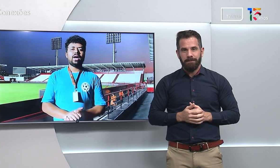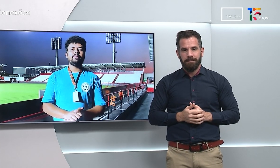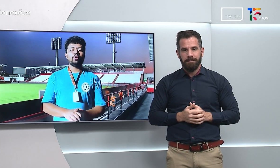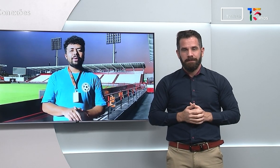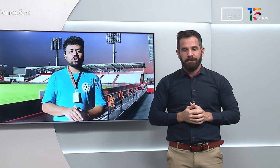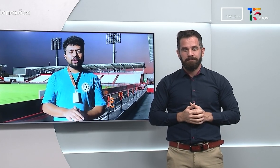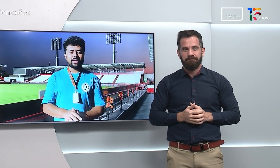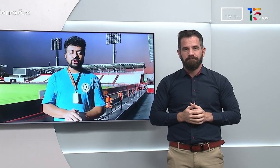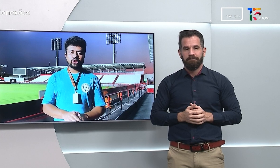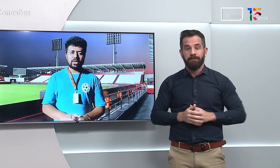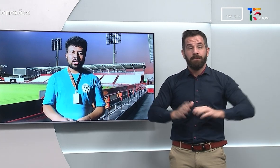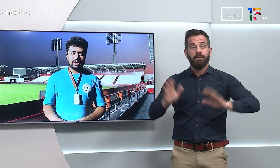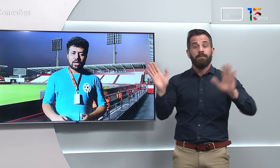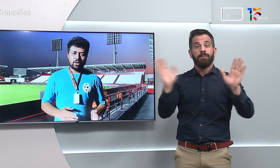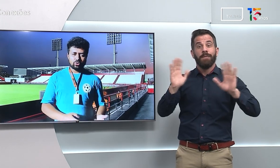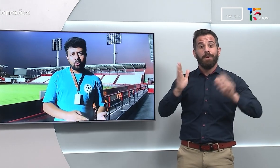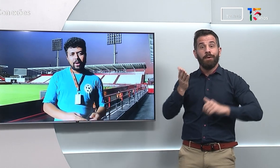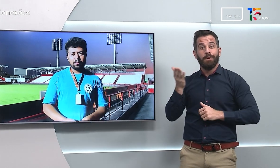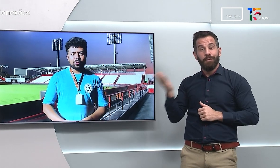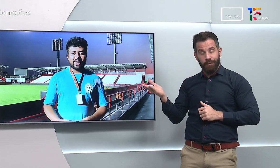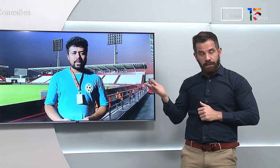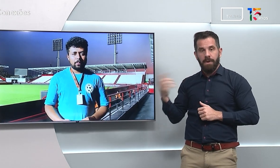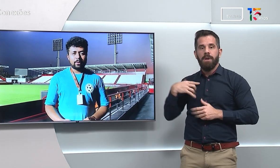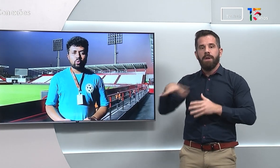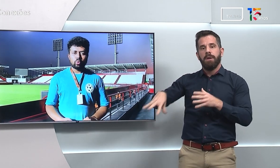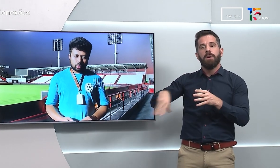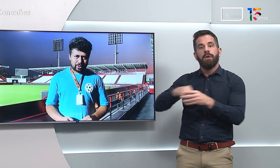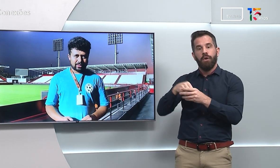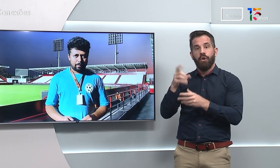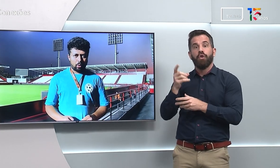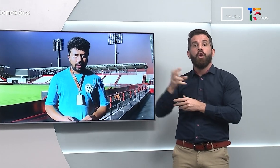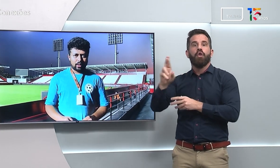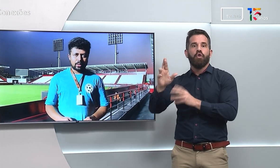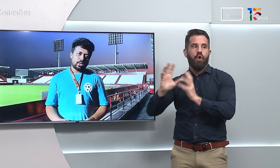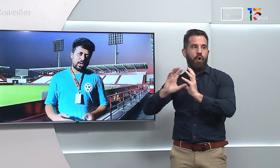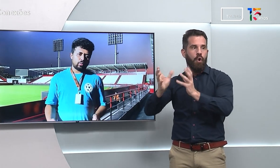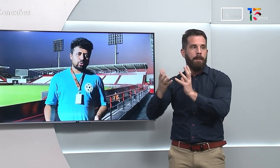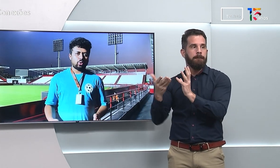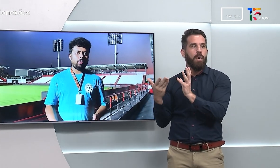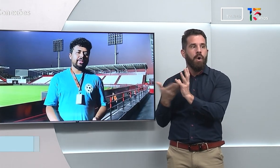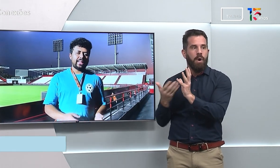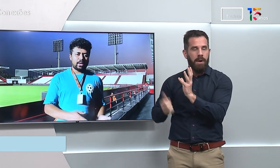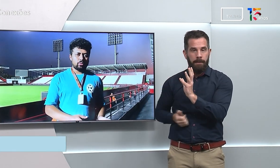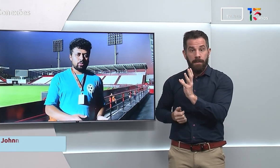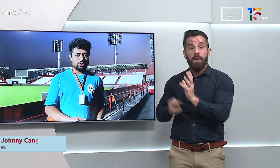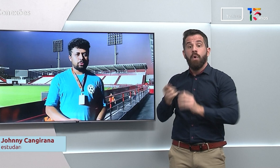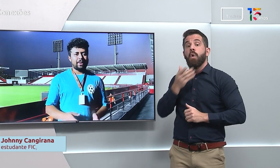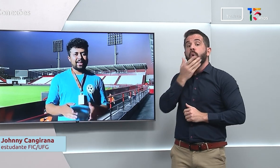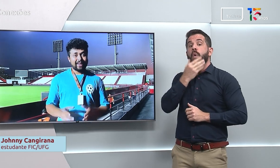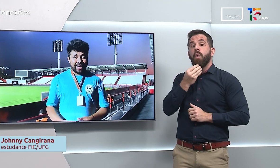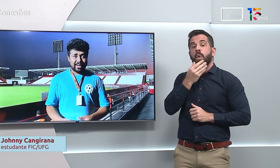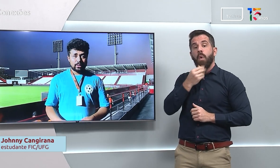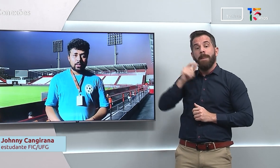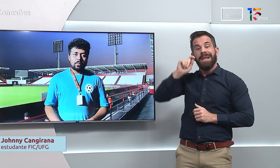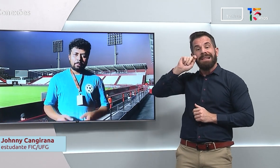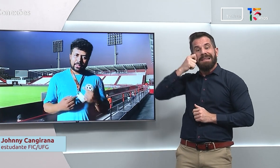Olá, meu nome é Johnny Cangirana, eu sou membro da equipe Doutores da Bola. Eu sou homem negro, de pele clara, tenho